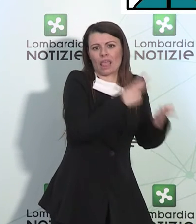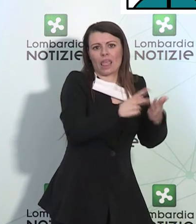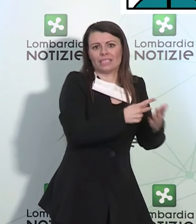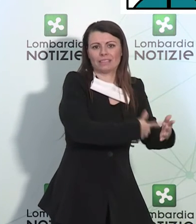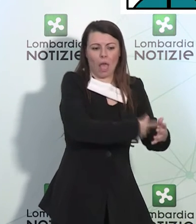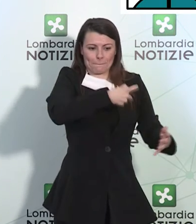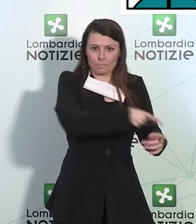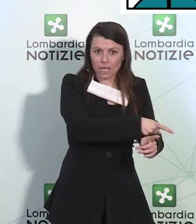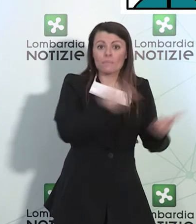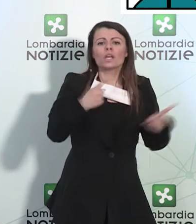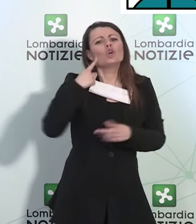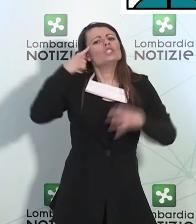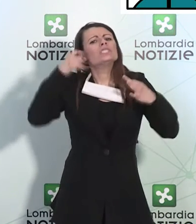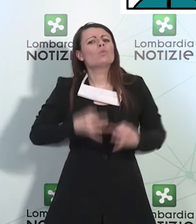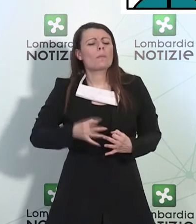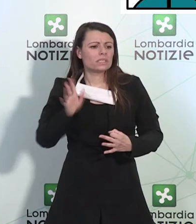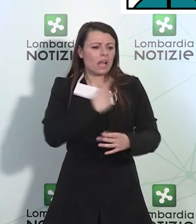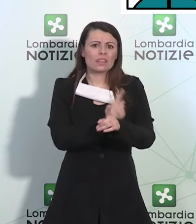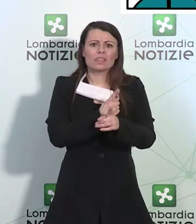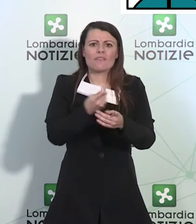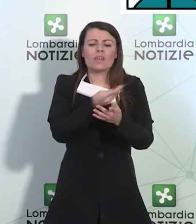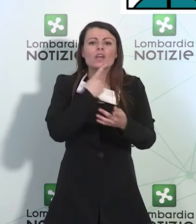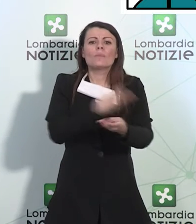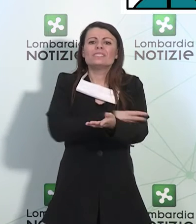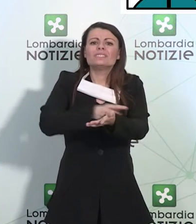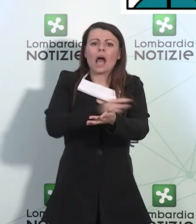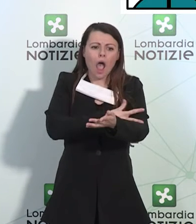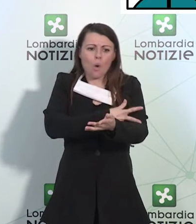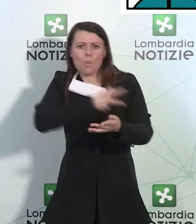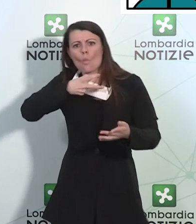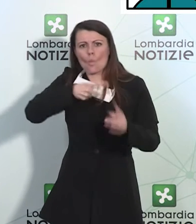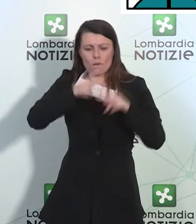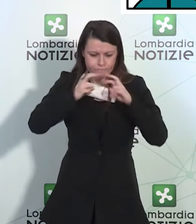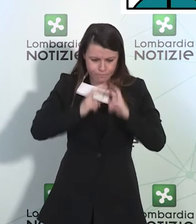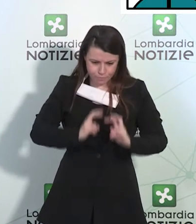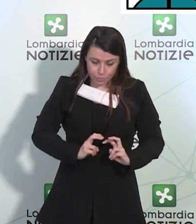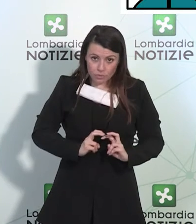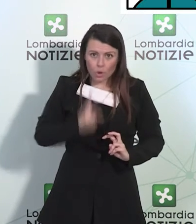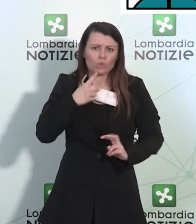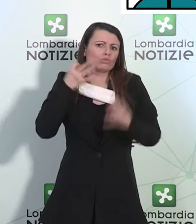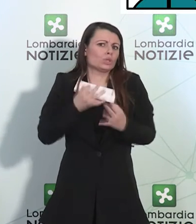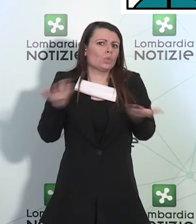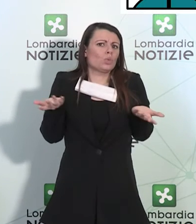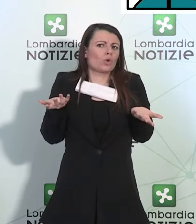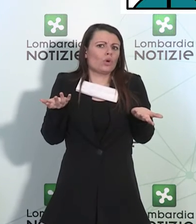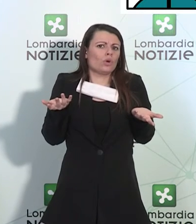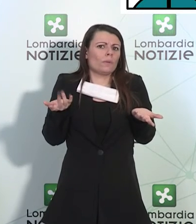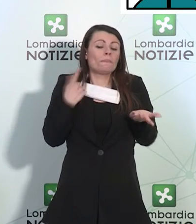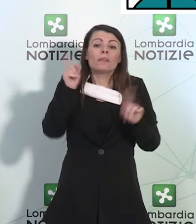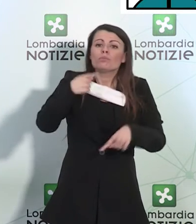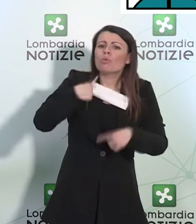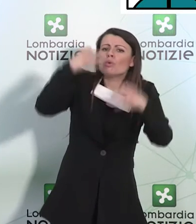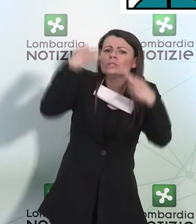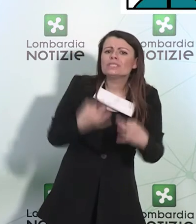ematico. Questa è la cosa assolutamente certa. Come è assolutamente certo che è un sistema, è un